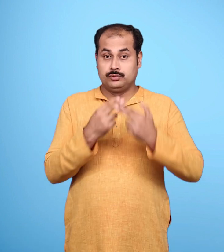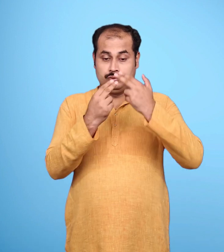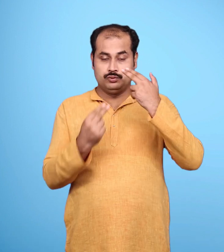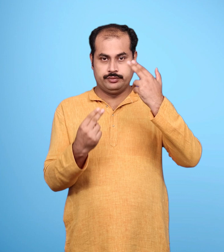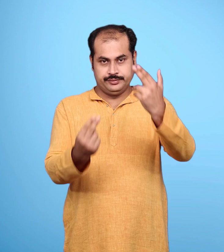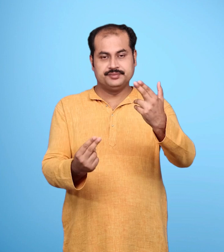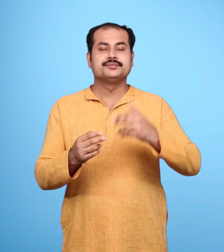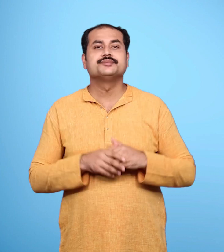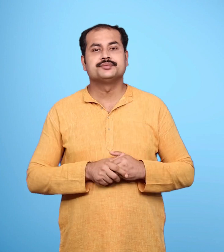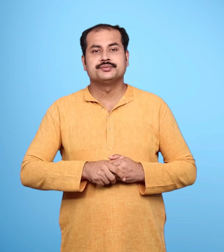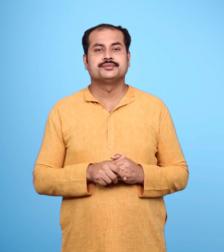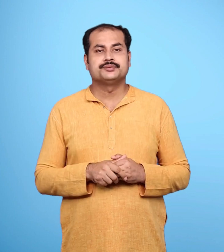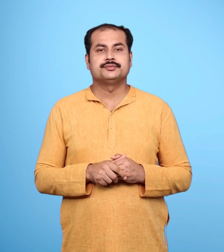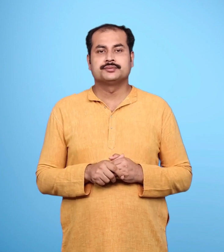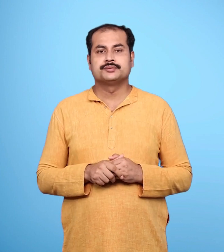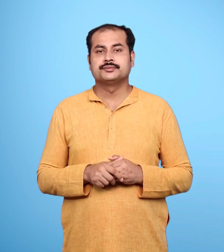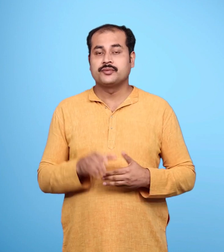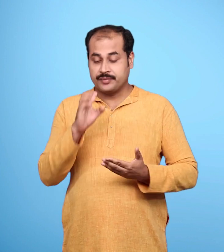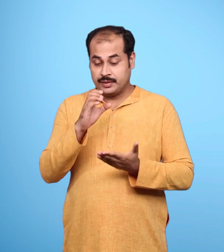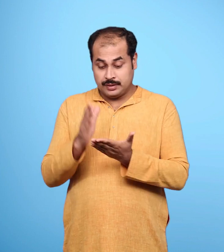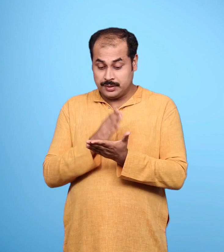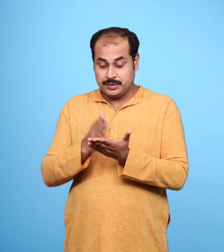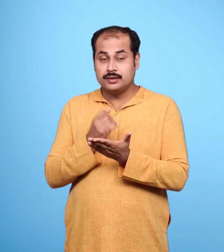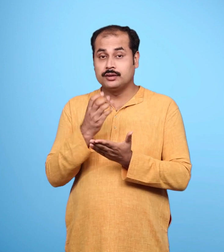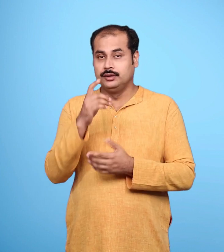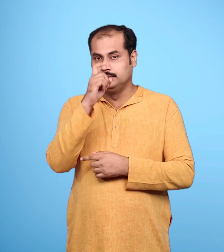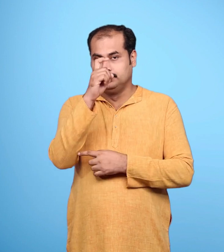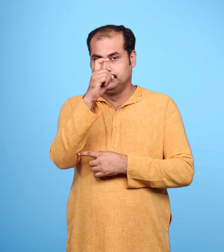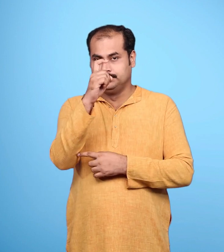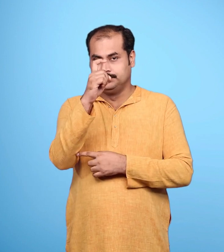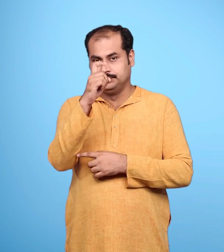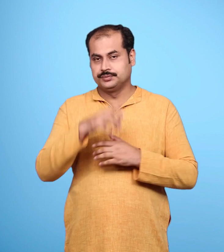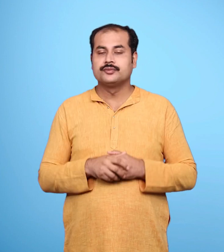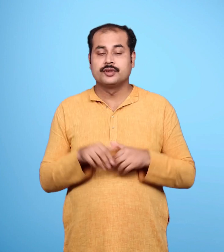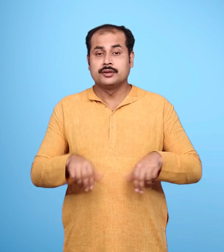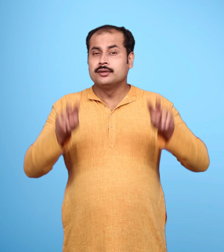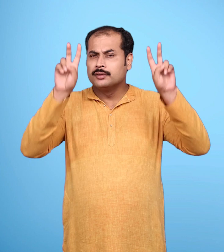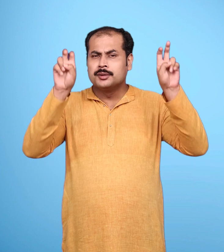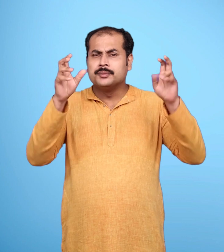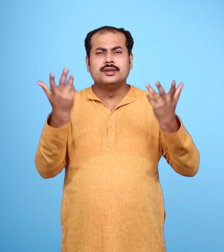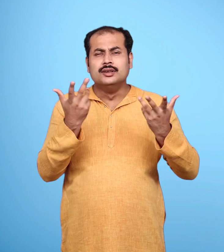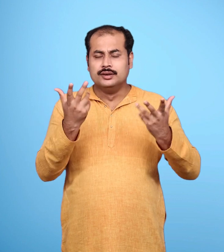अप्रस्तु थे सात्वा पाठ सोनी का हिरन